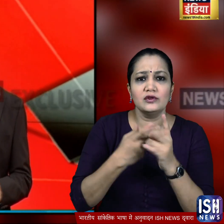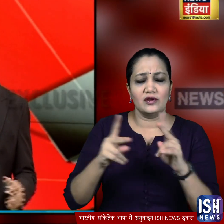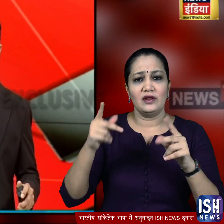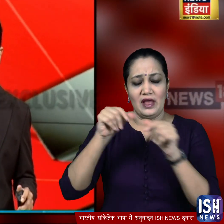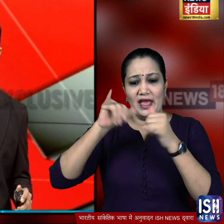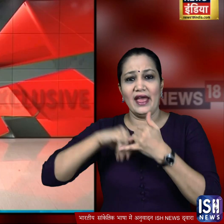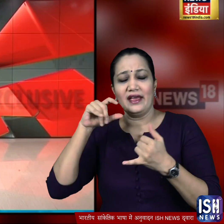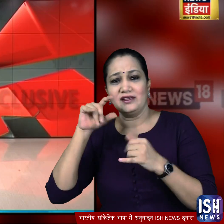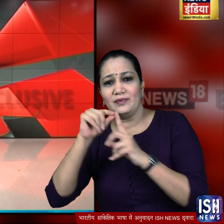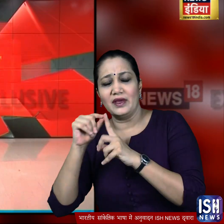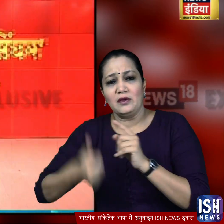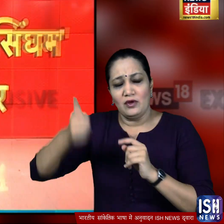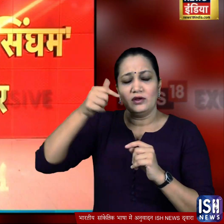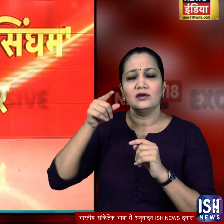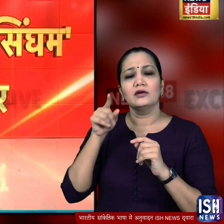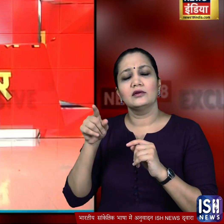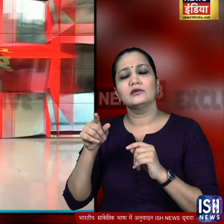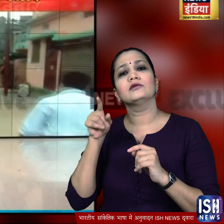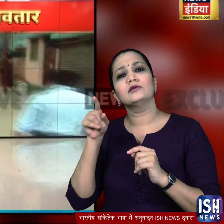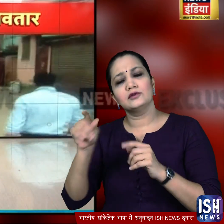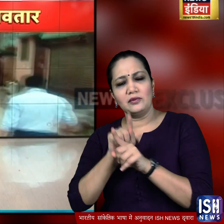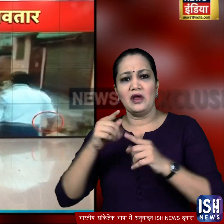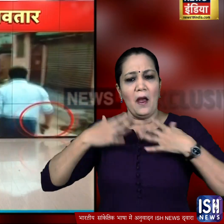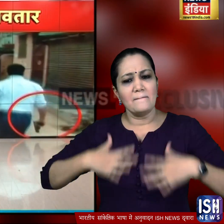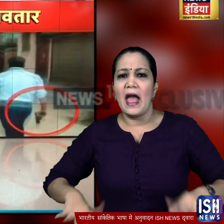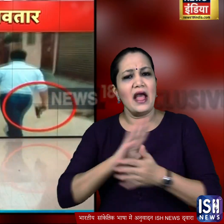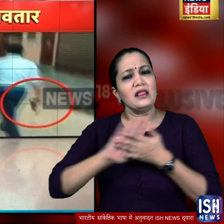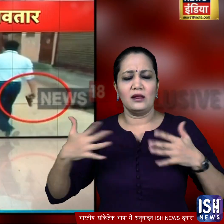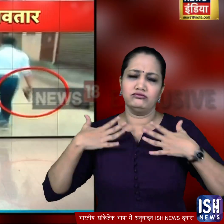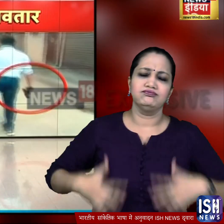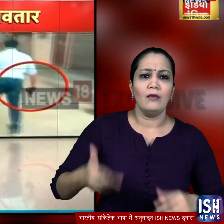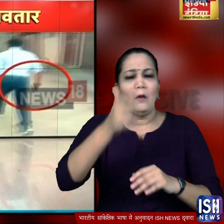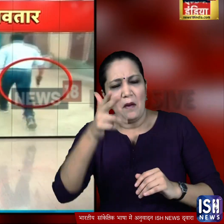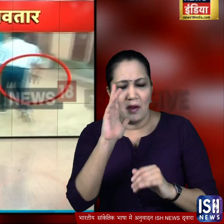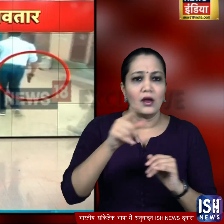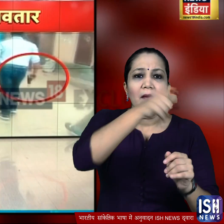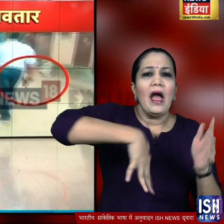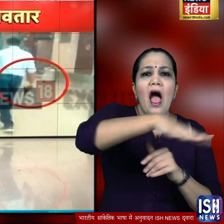एसपी ने अपनी पिस्तॉल ले रहा है एसपी वहाँ साधी वर्दी में पहुँचे और इलाके के लोग उन्हें पहचान नहीं पाई